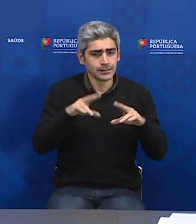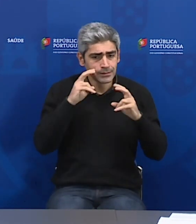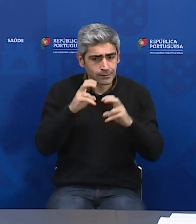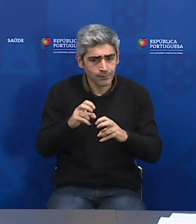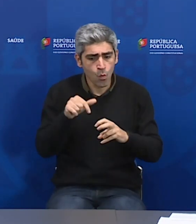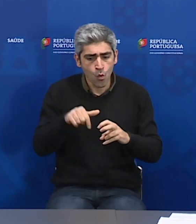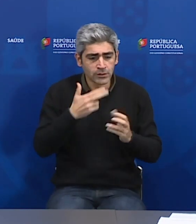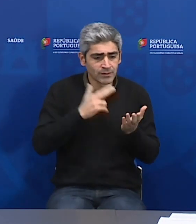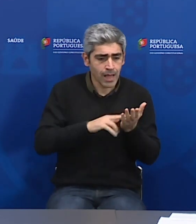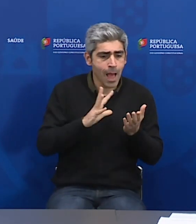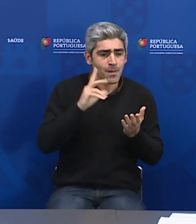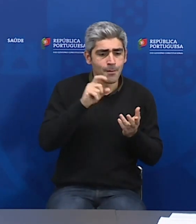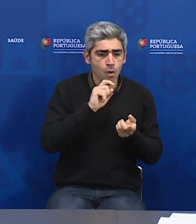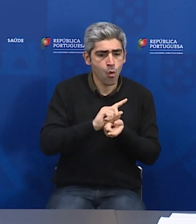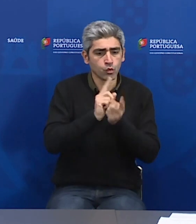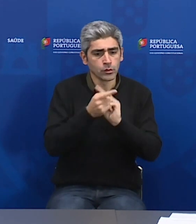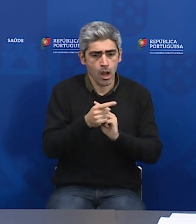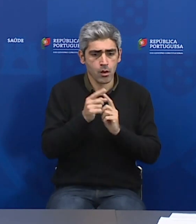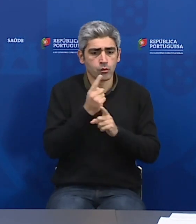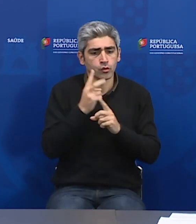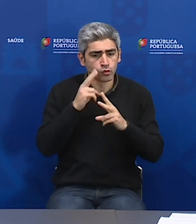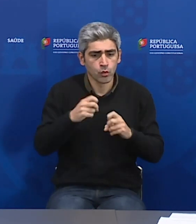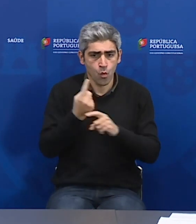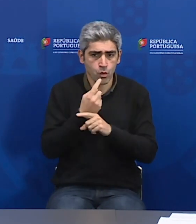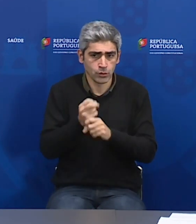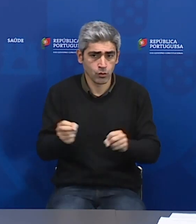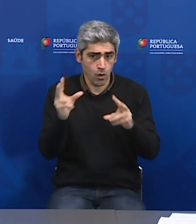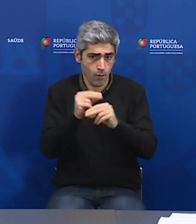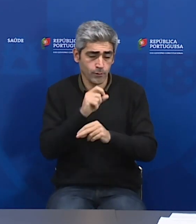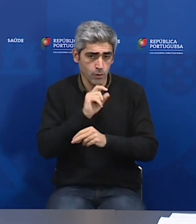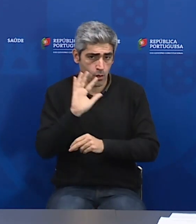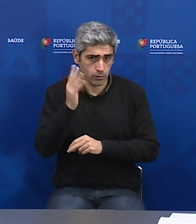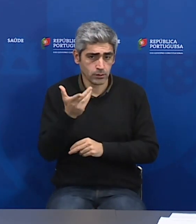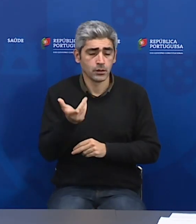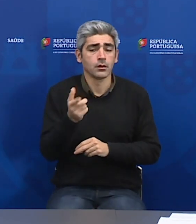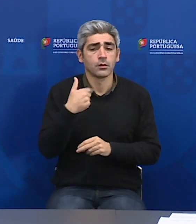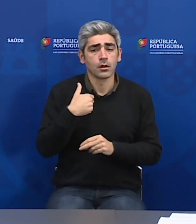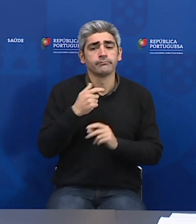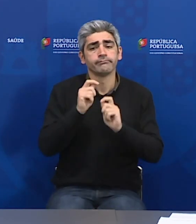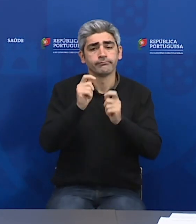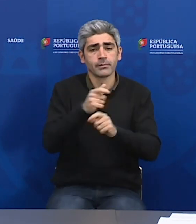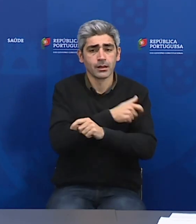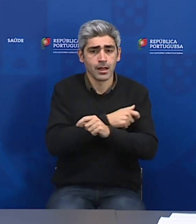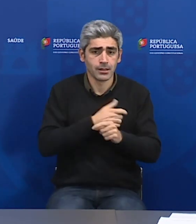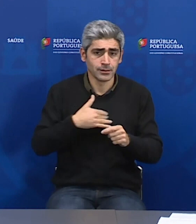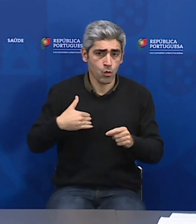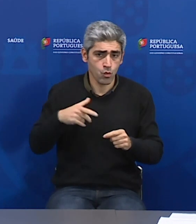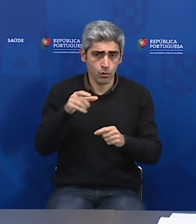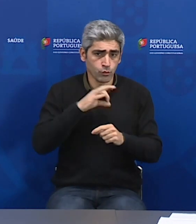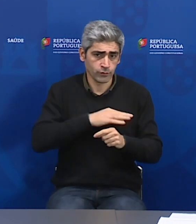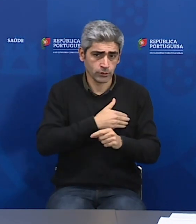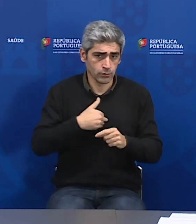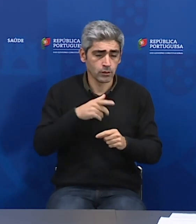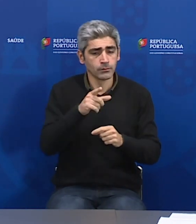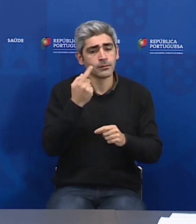manhã pode não ser. Mas neste momento deixamos aos critérios das autoridades de saúde, quando avaliam os contactos, a decisão de